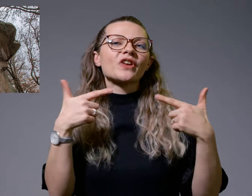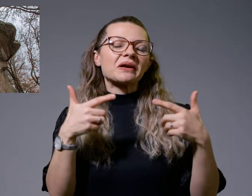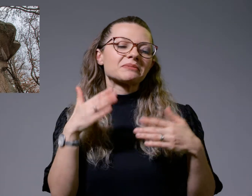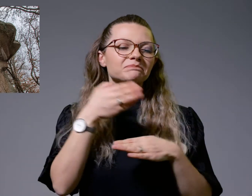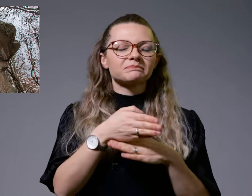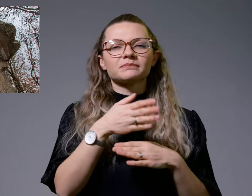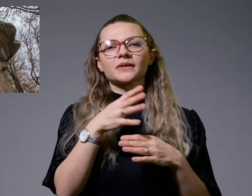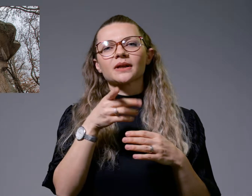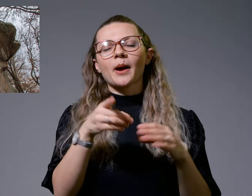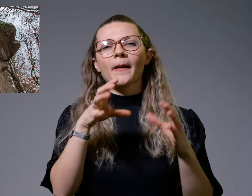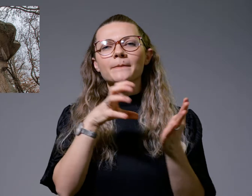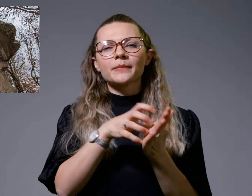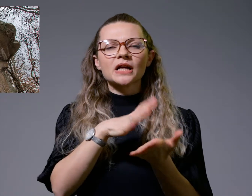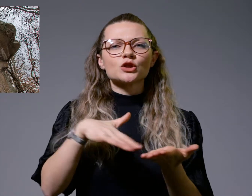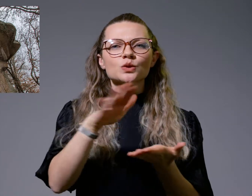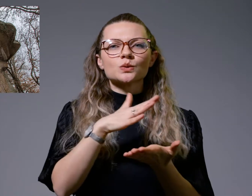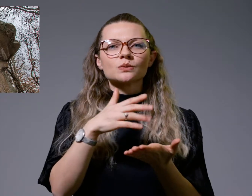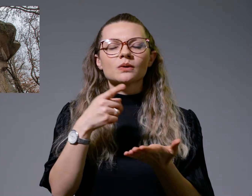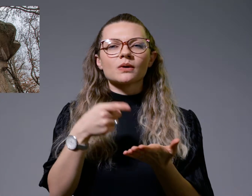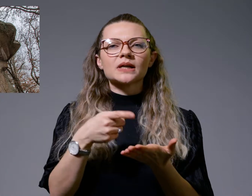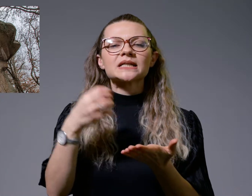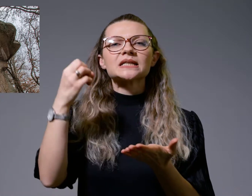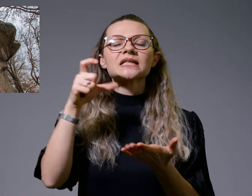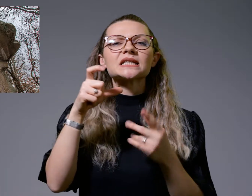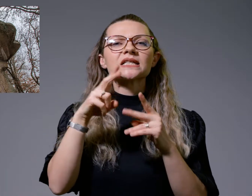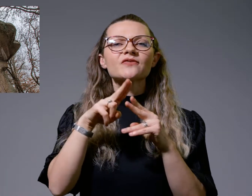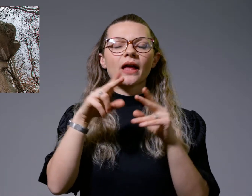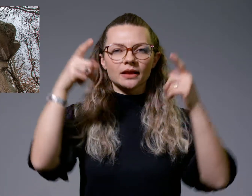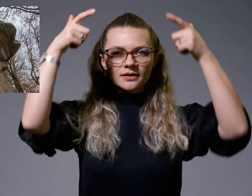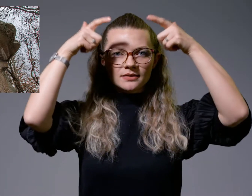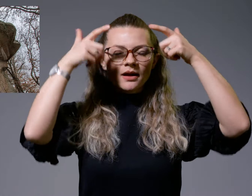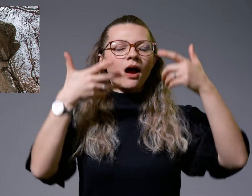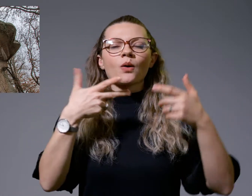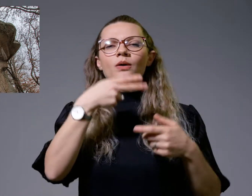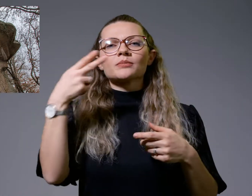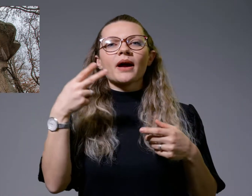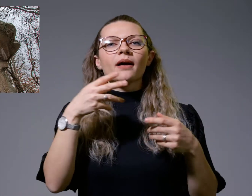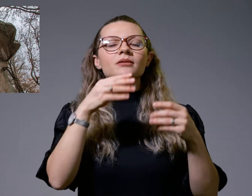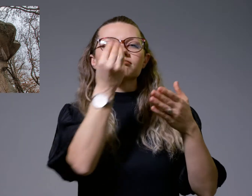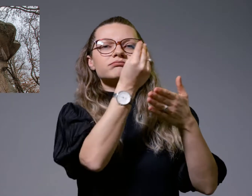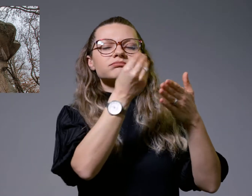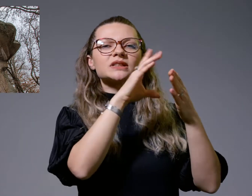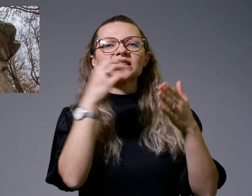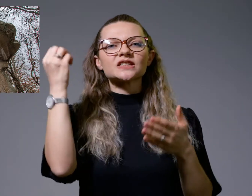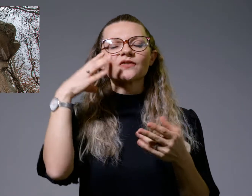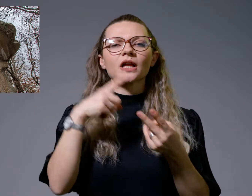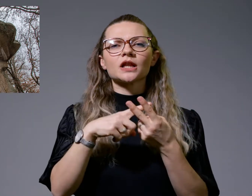изберат местността Светецот, така наречена по фреската на Свети Никола, сместена под